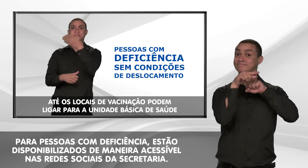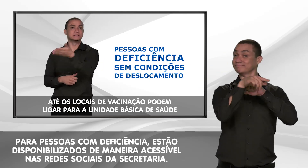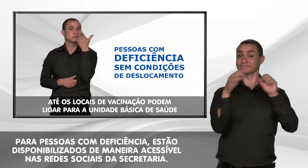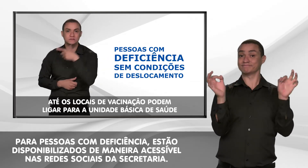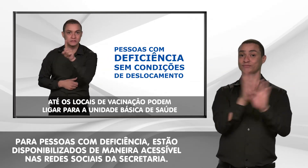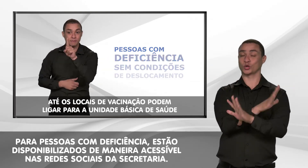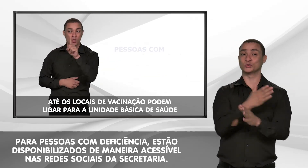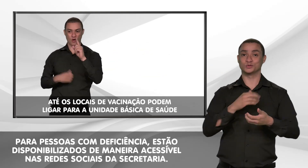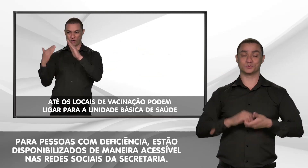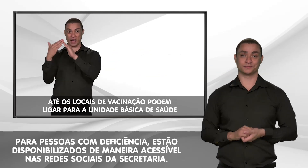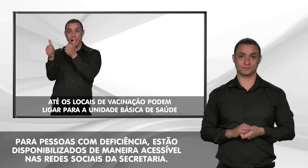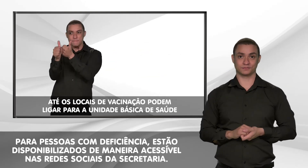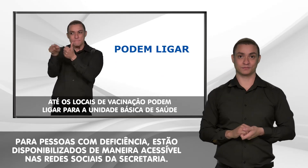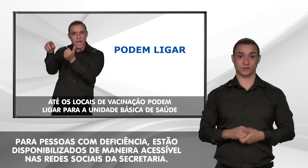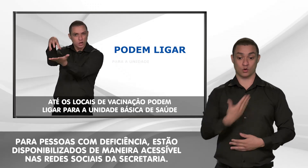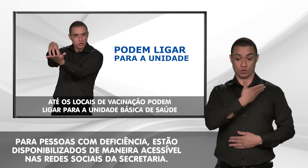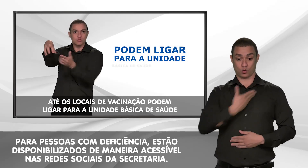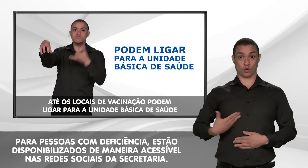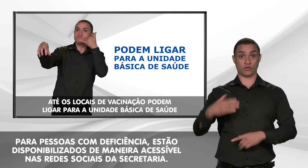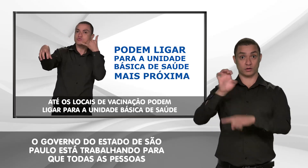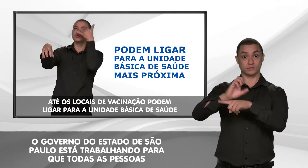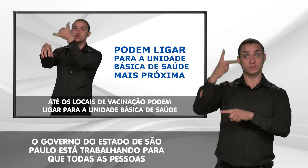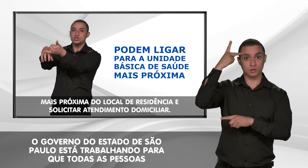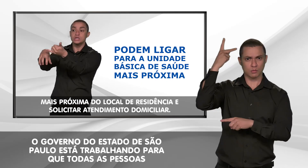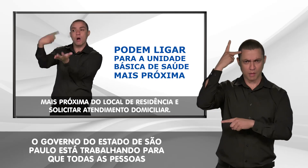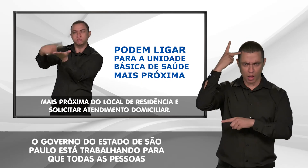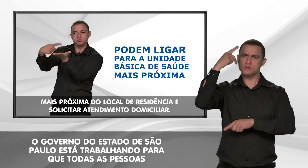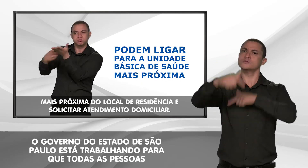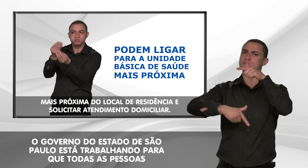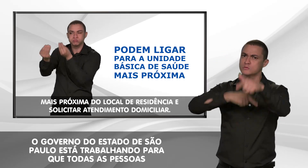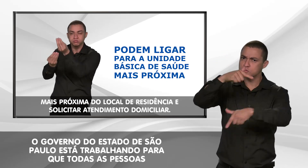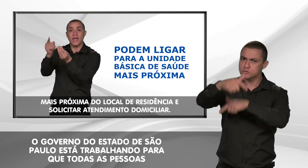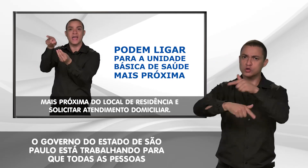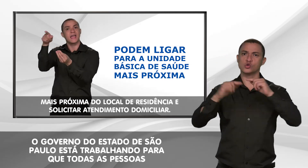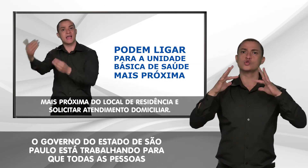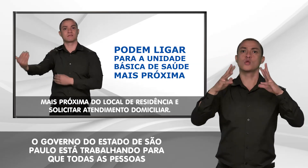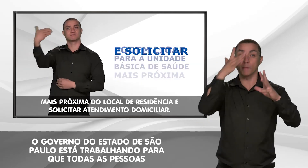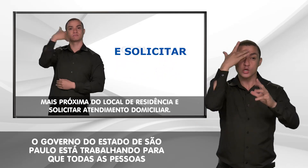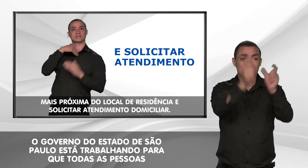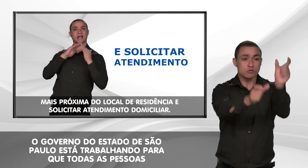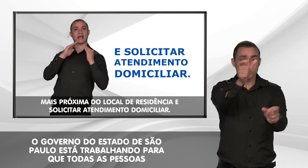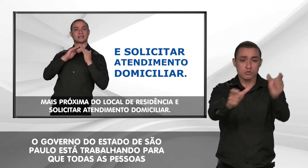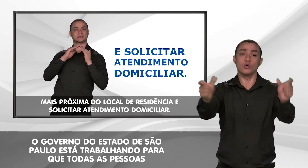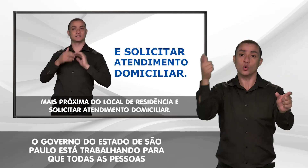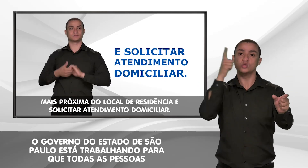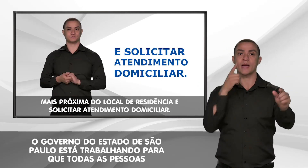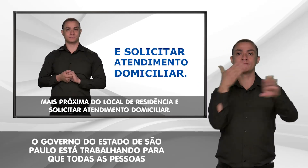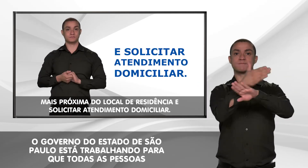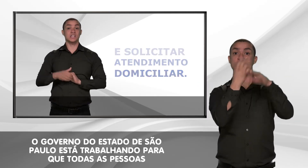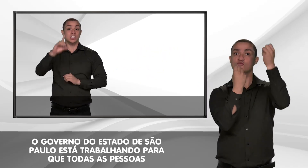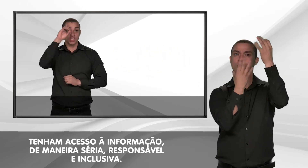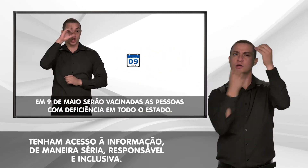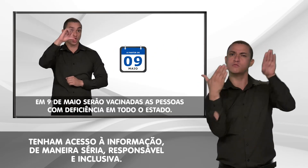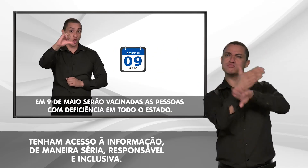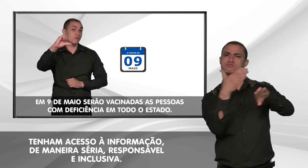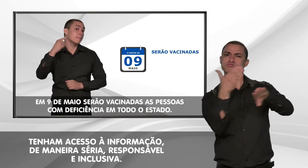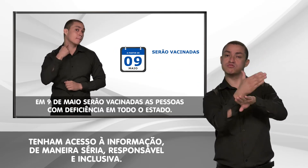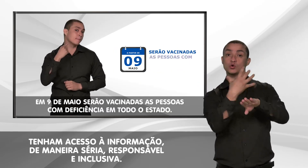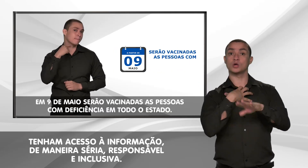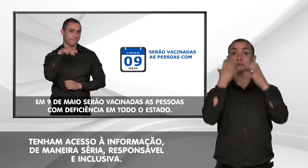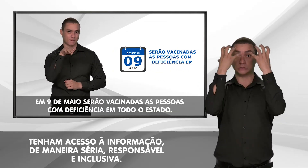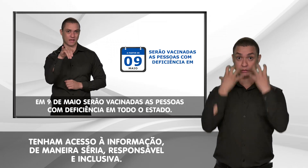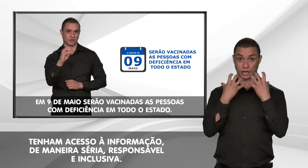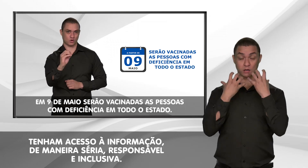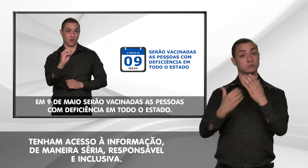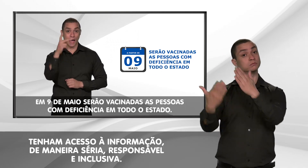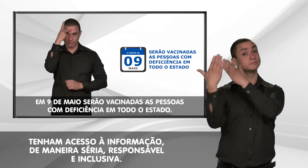acessível nas redes sociais da Secretaria. O governo do estado de São Paulo está trabalhando para que todas as pessoas tenham acesso à